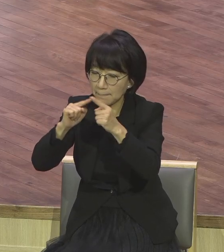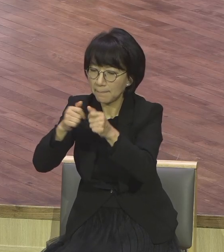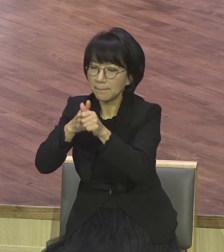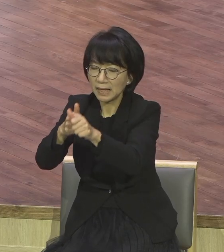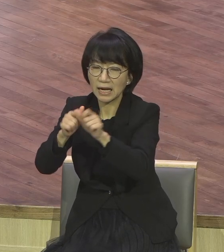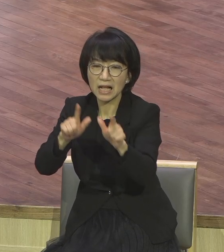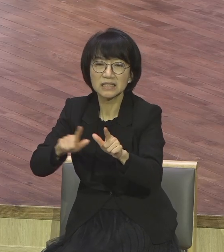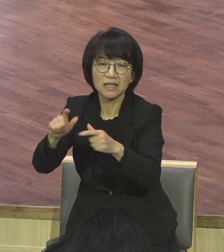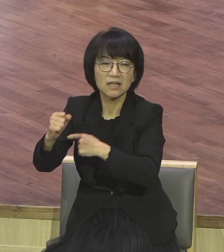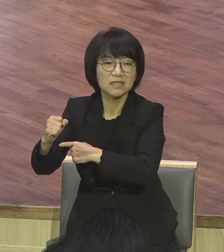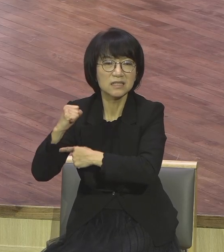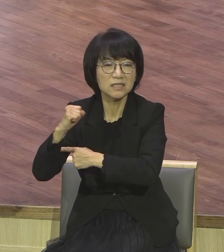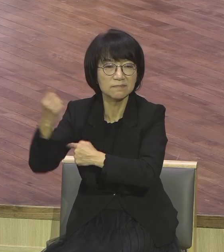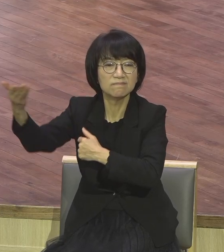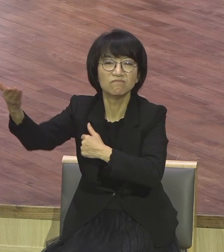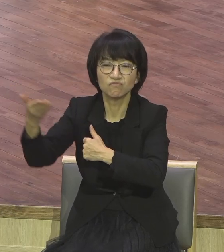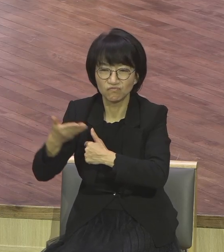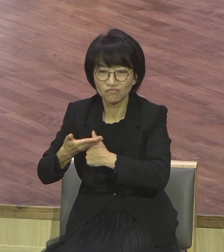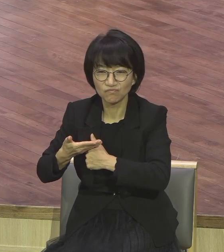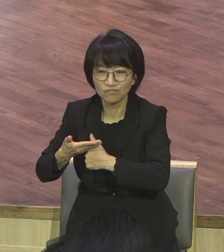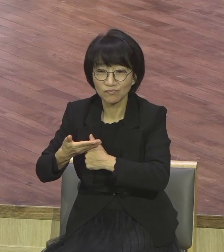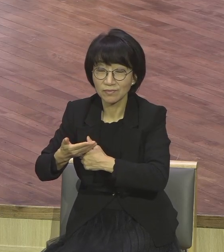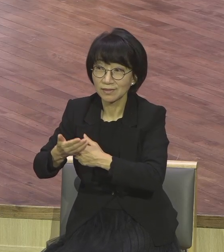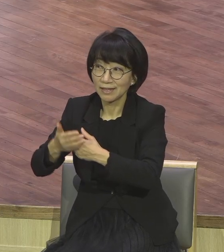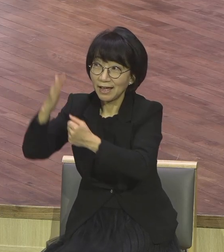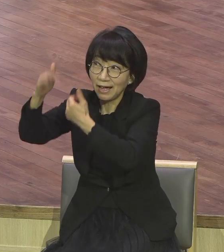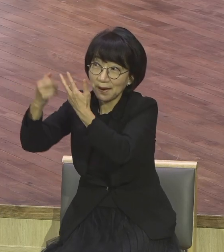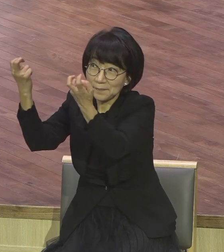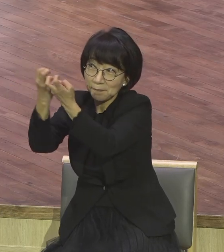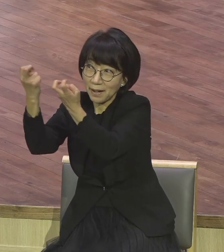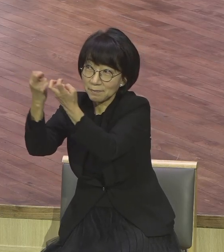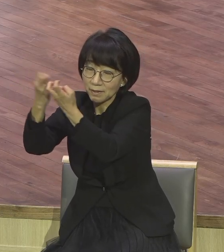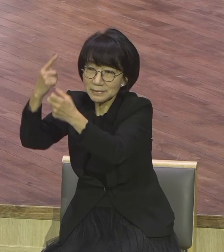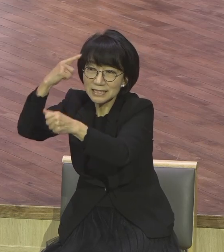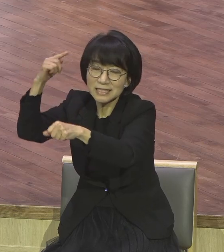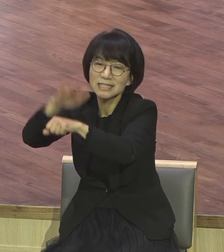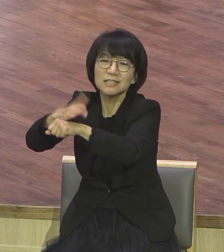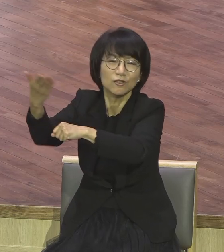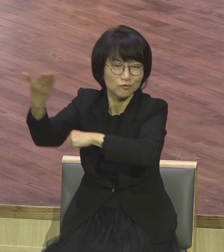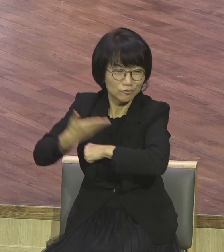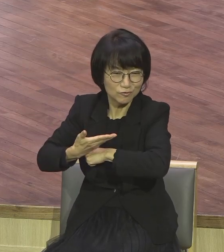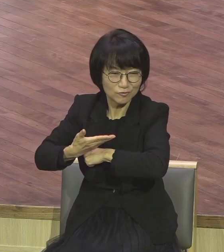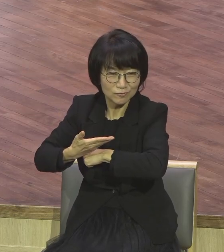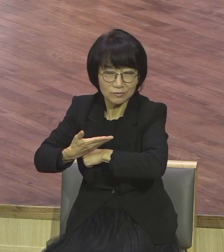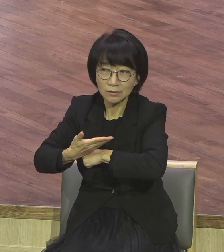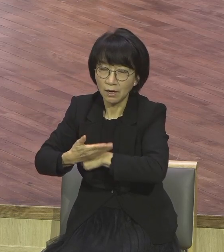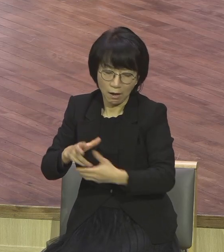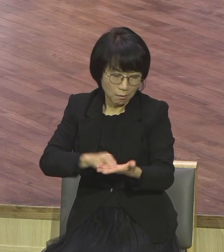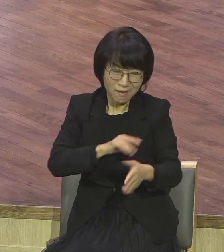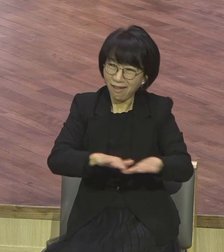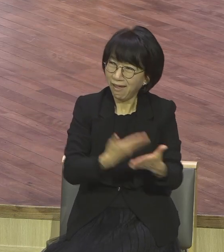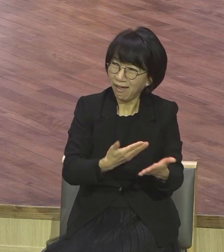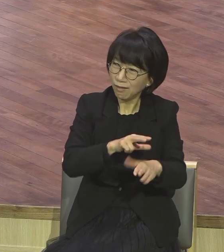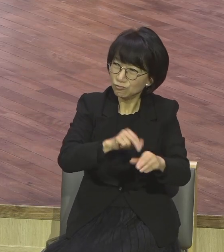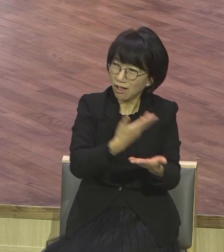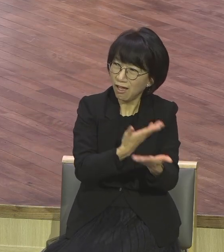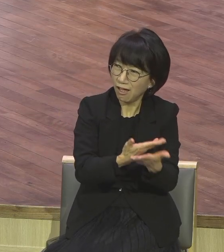주님의 방금대로 살 지혜를 주셨다 어려워도 부딪힐 용기를 주셨다 그